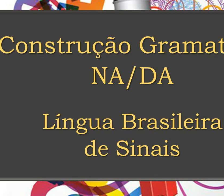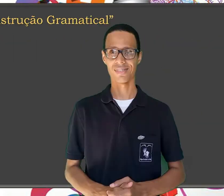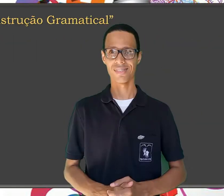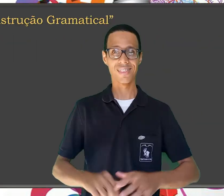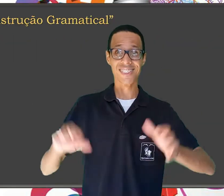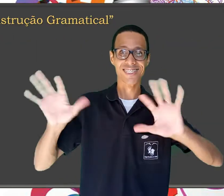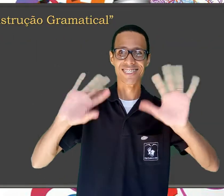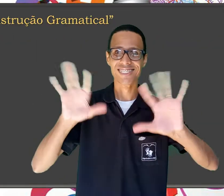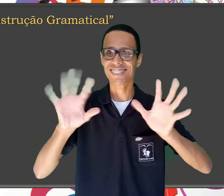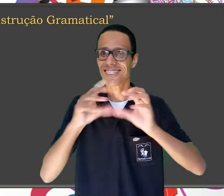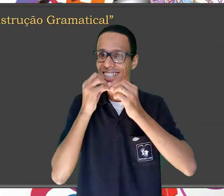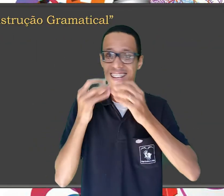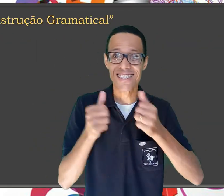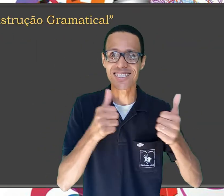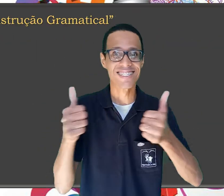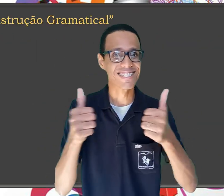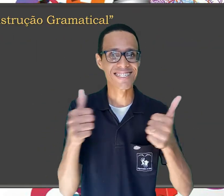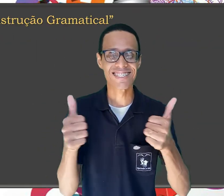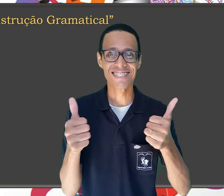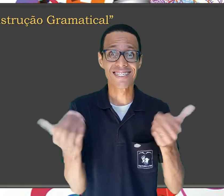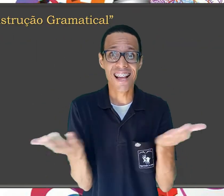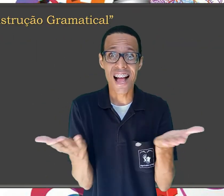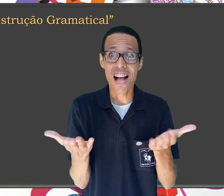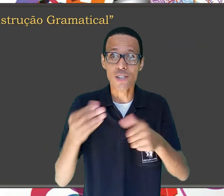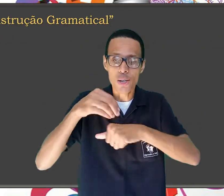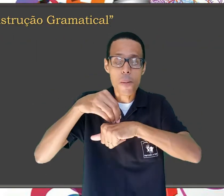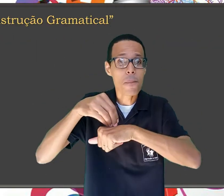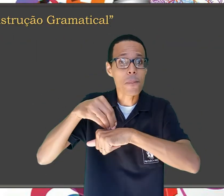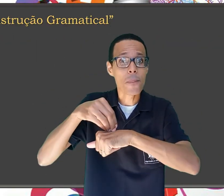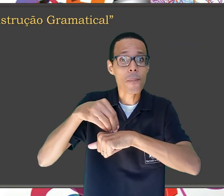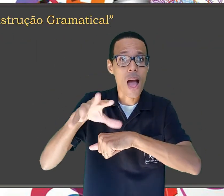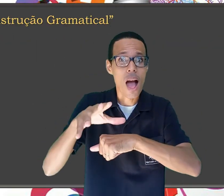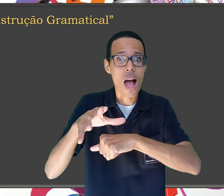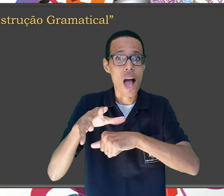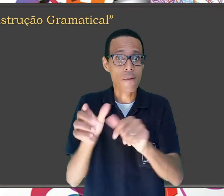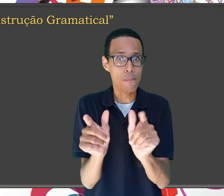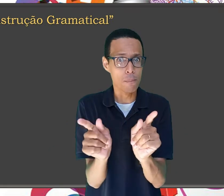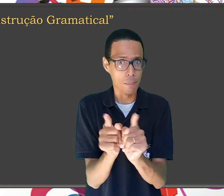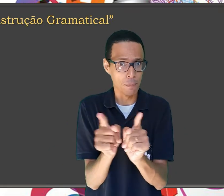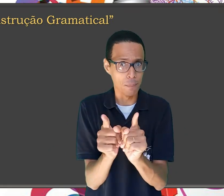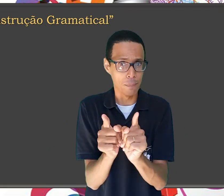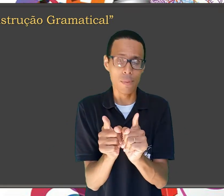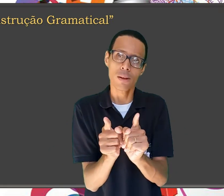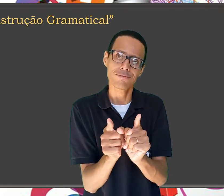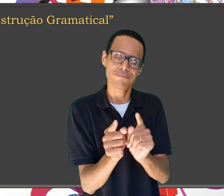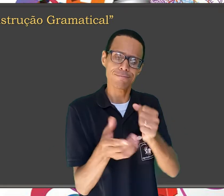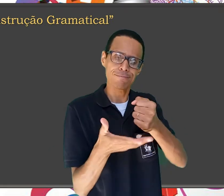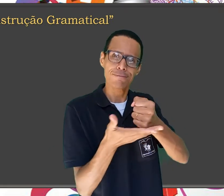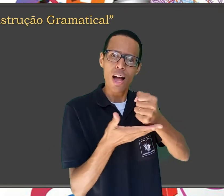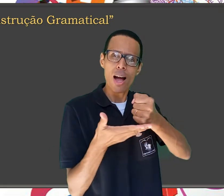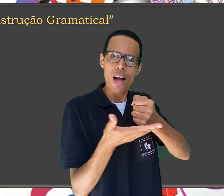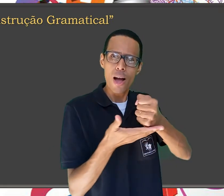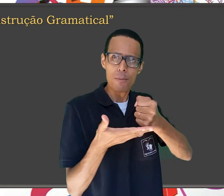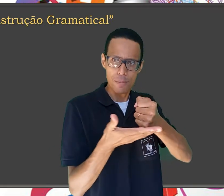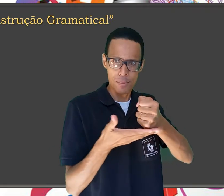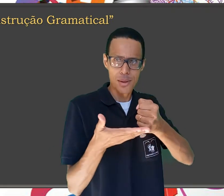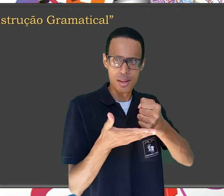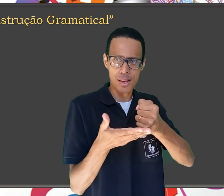Olá pessoal, tudo bem? Vou passar para vocês agora brevemente como se dá a gramática de